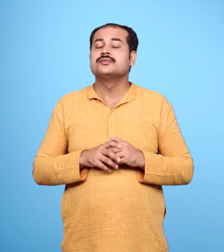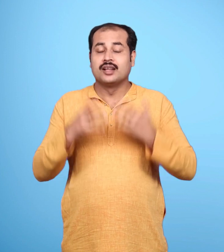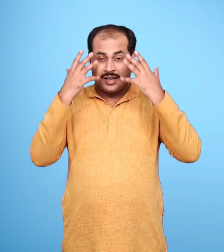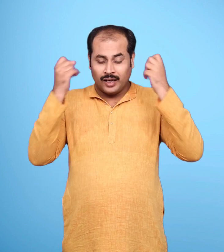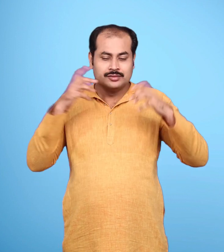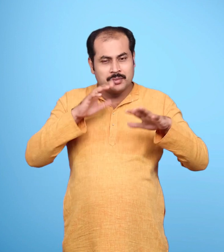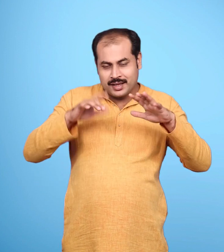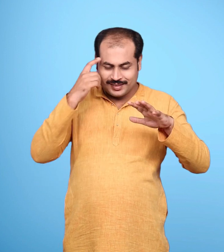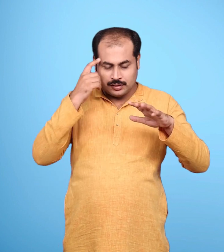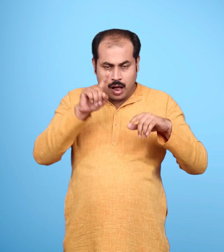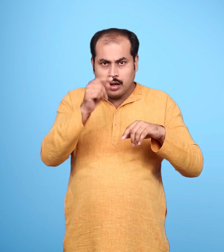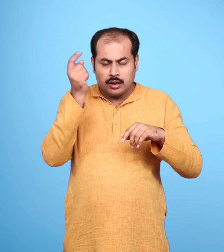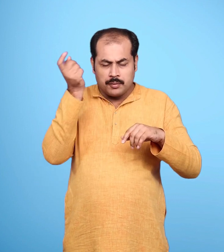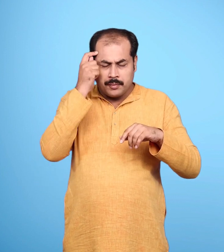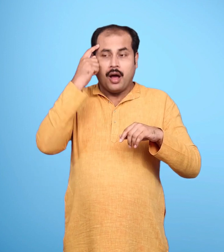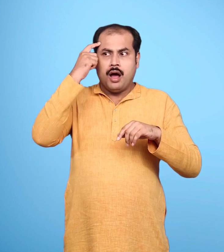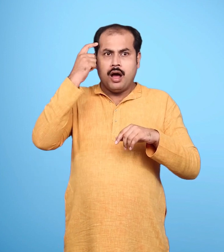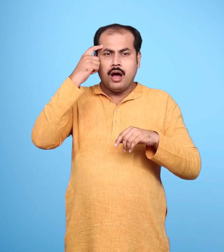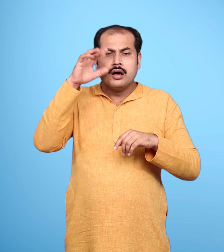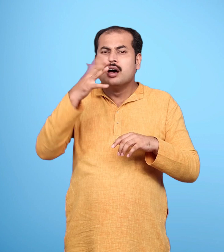उसे राक्षस अगंपन की बात याद आई